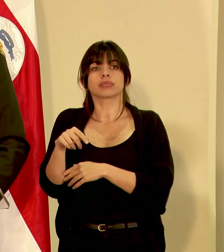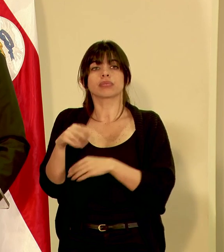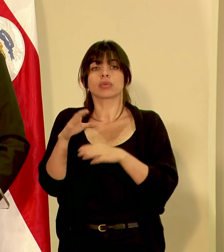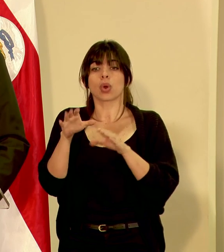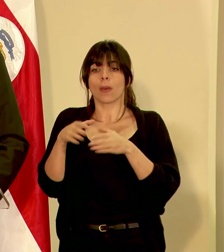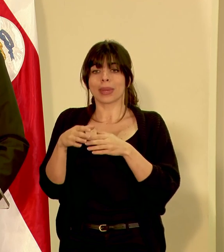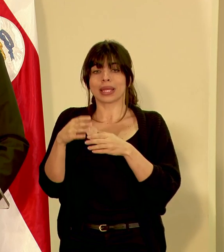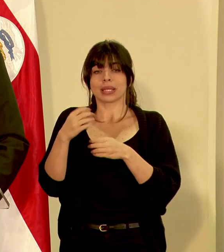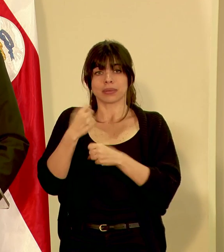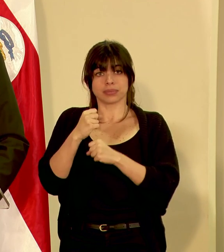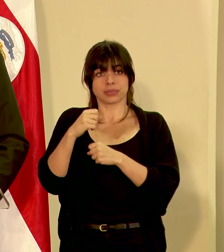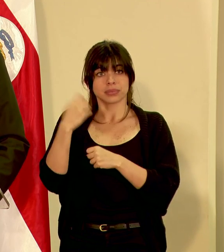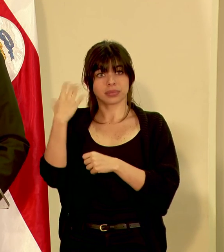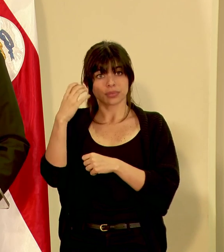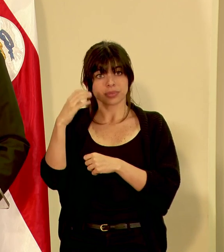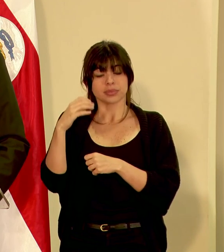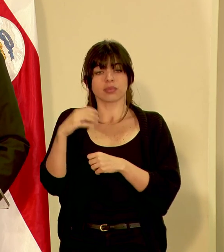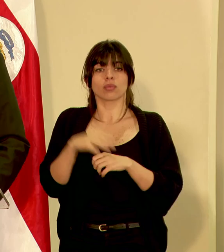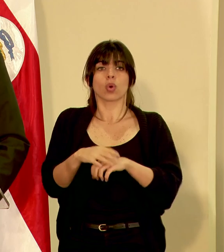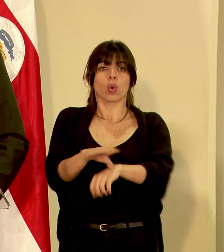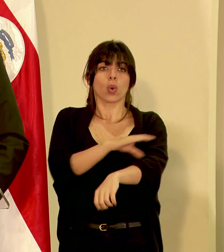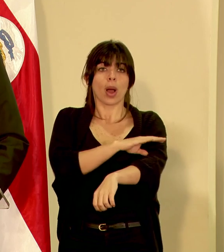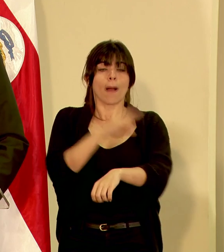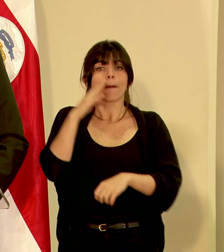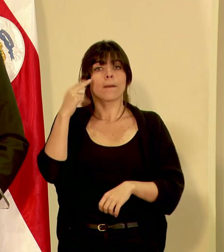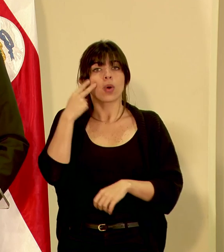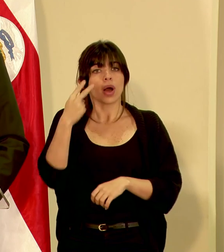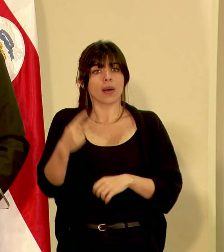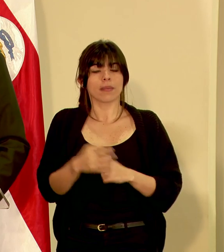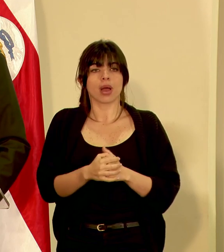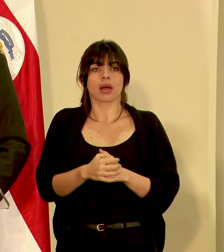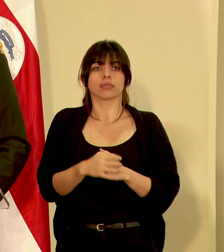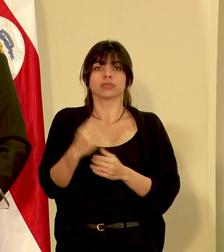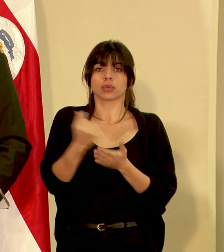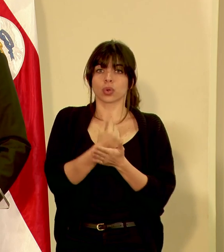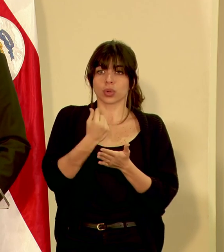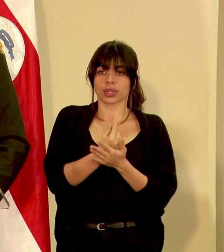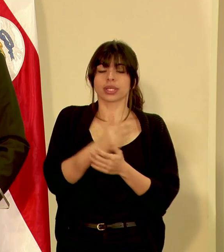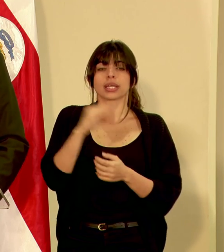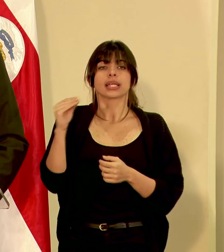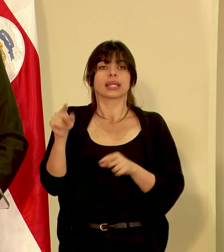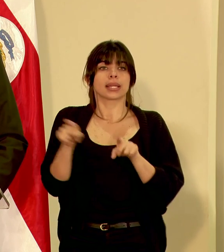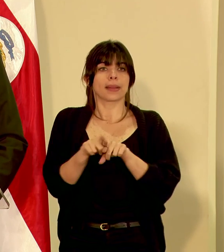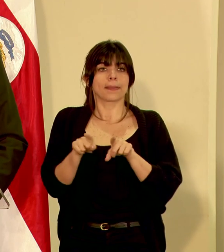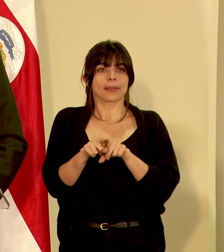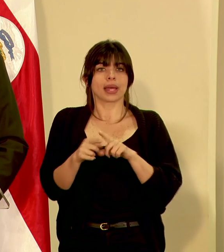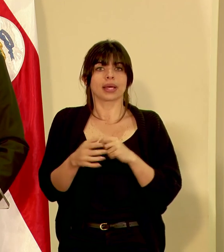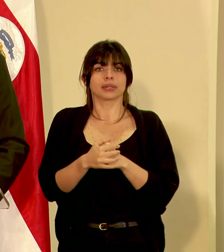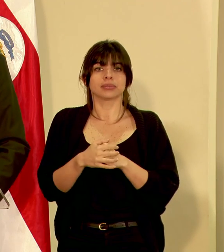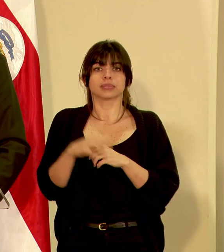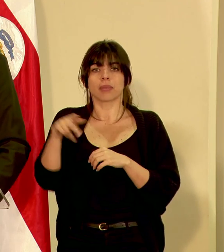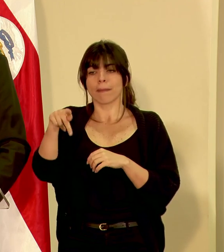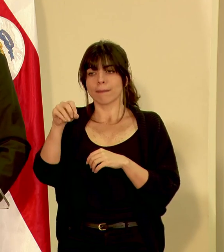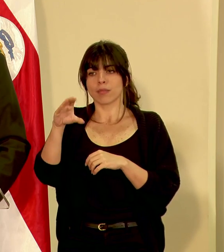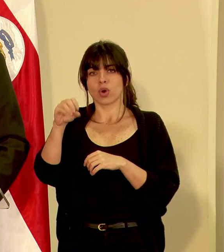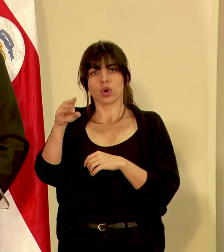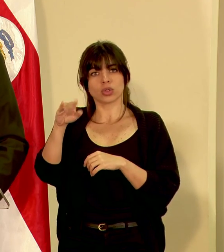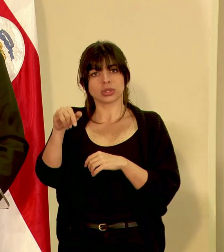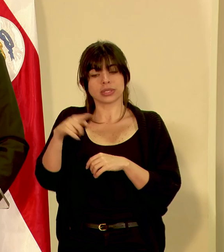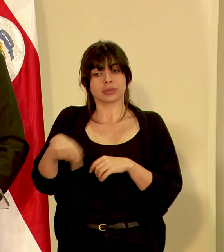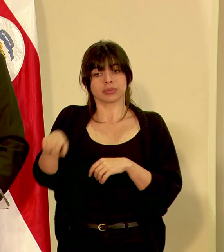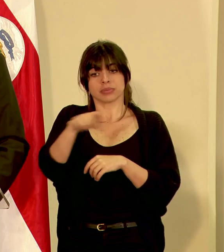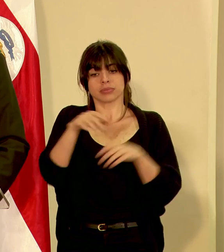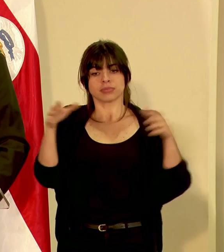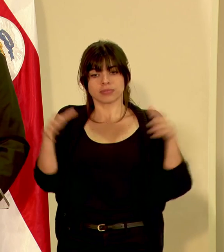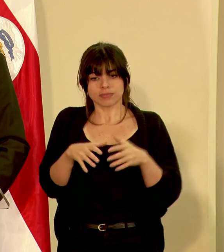Municipal de Cartago, Coronado, Moravia, Guaycochea y también el Cantón de Pocosí. También,